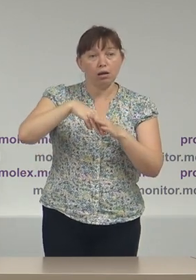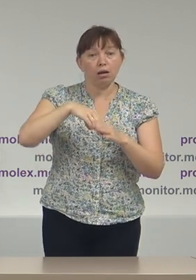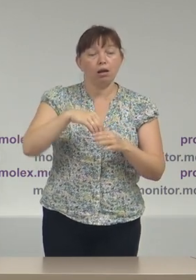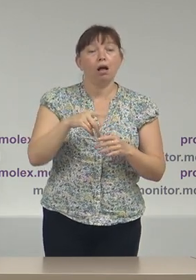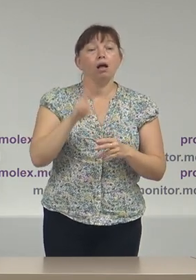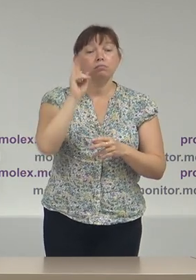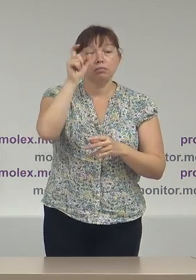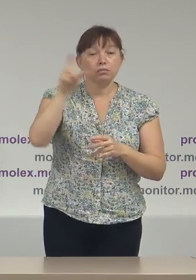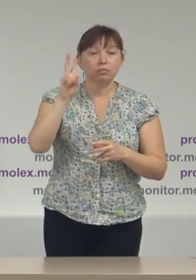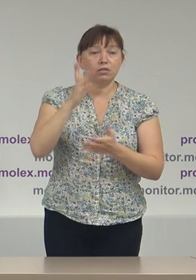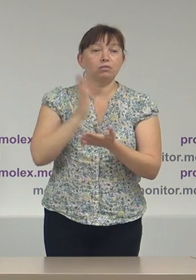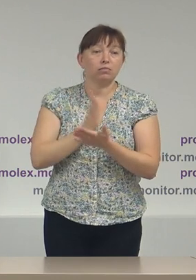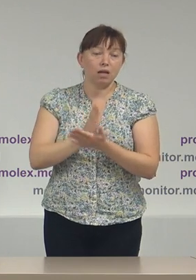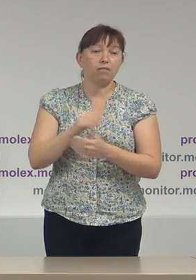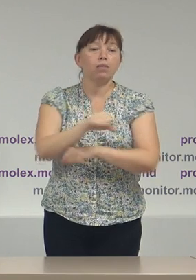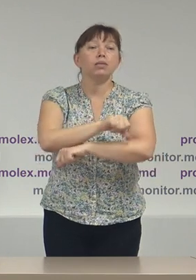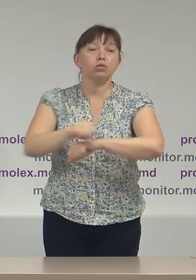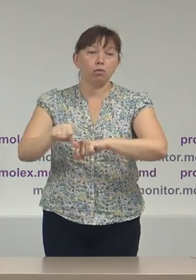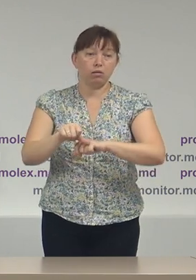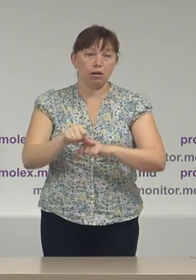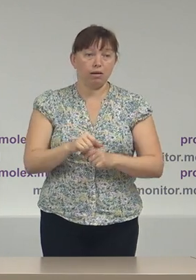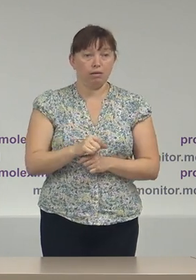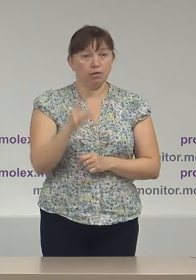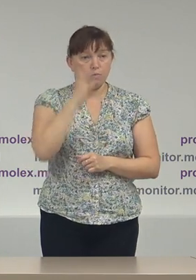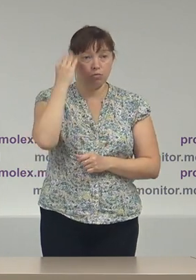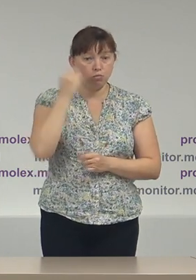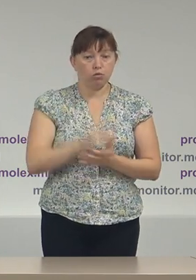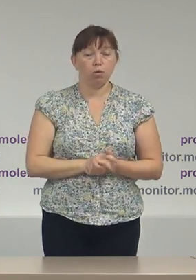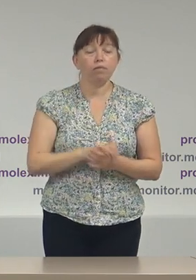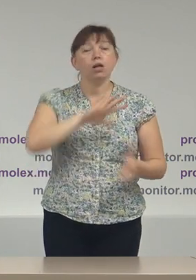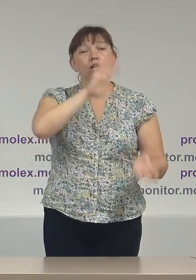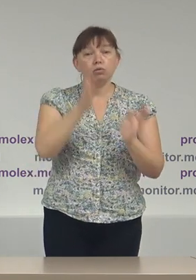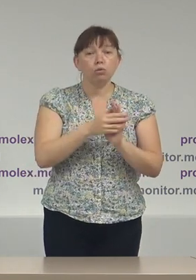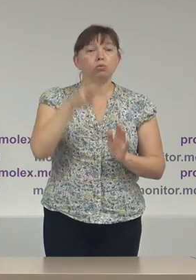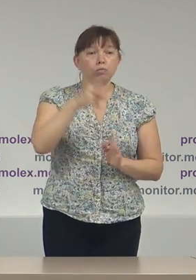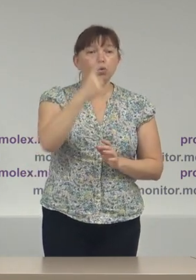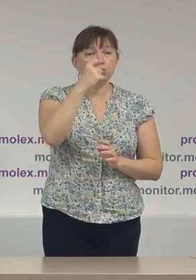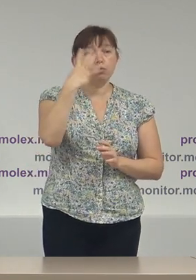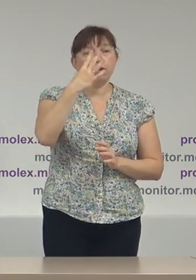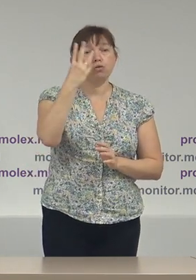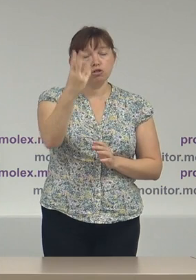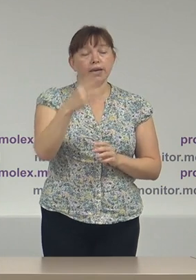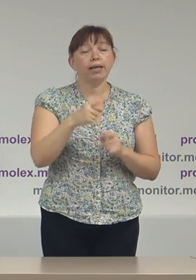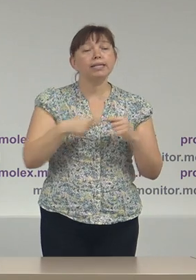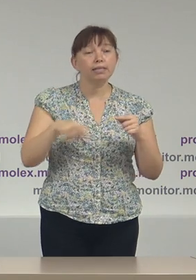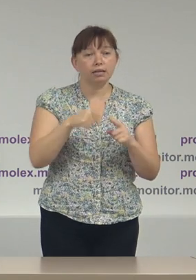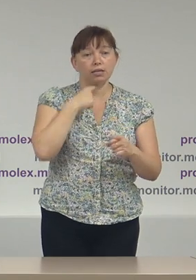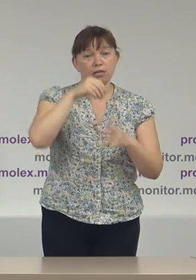care se află peste hotarele țării. Deci, în total, 2143 secții de votare